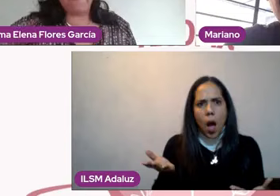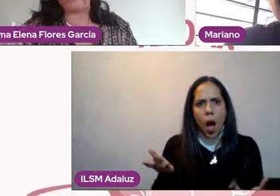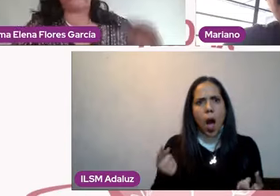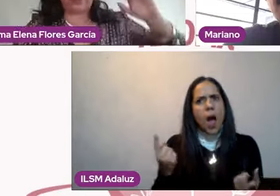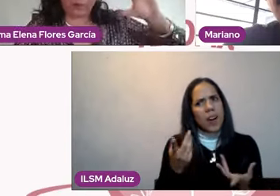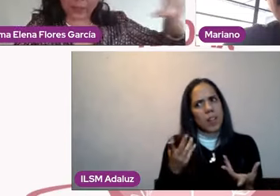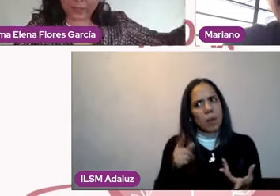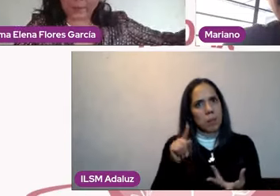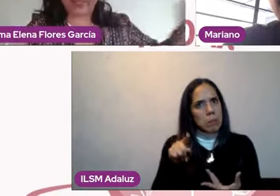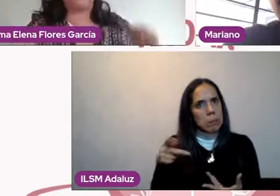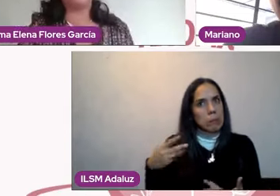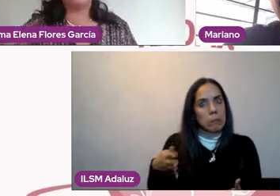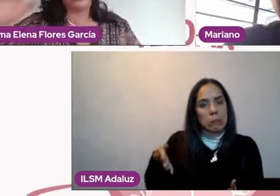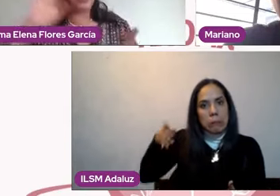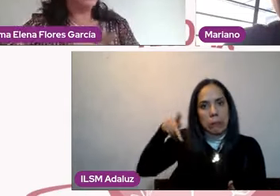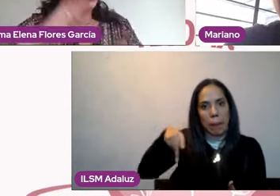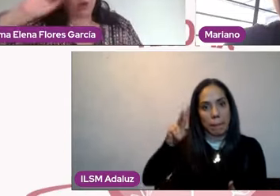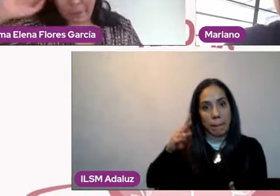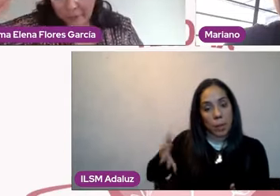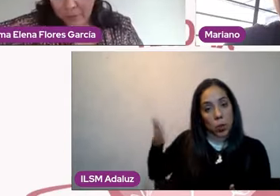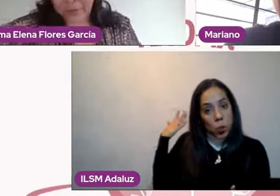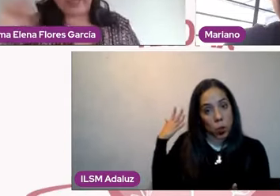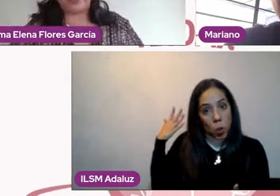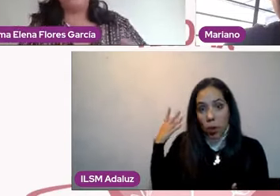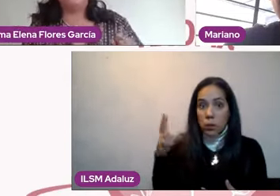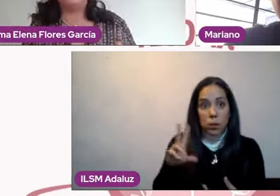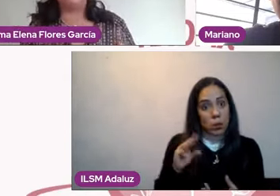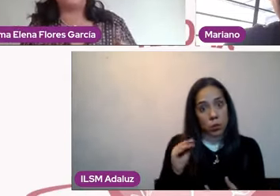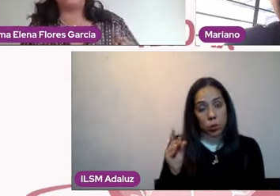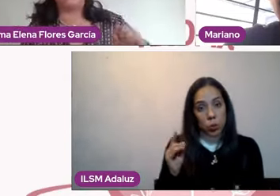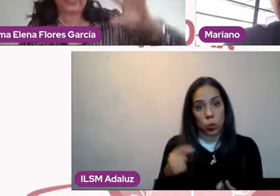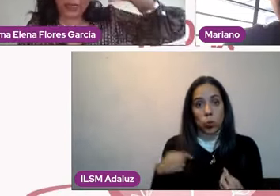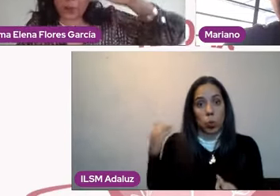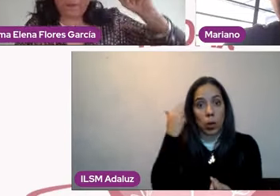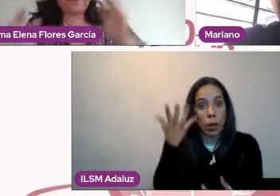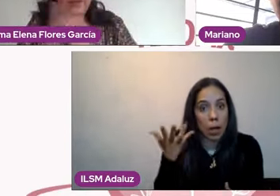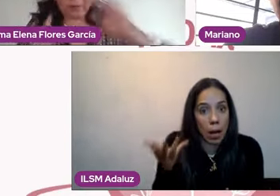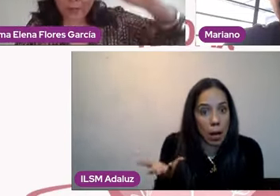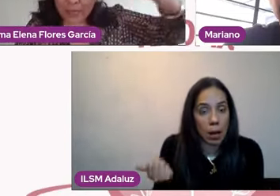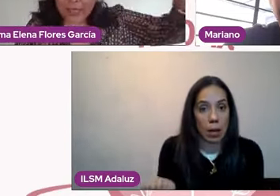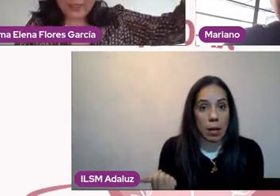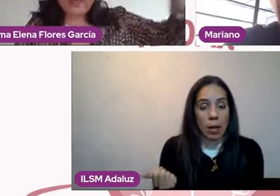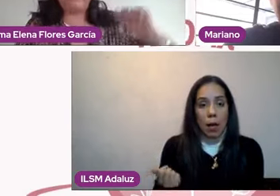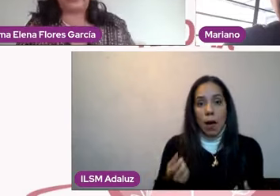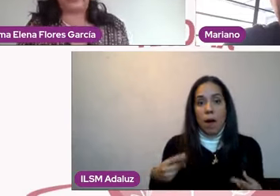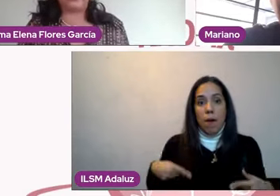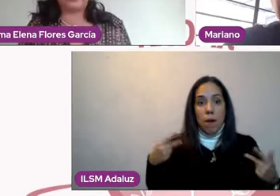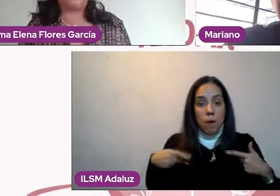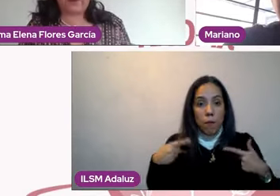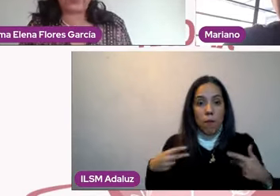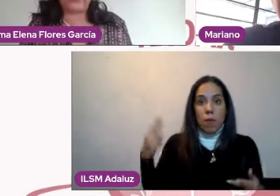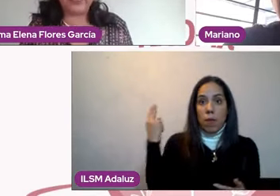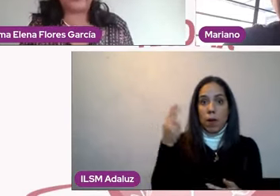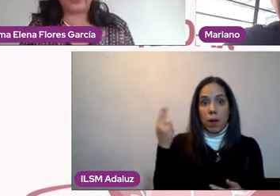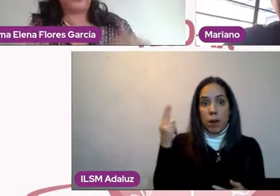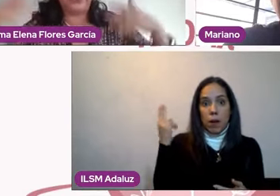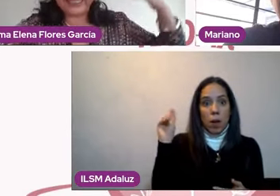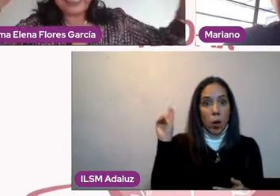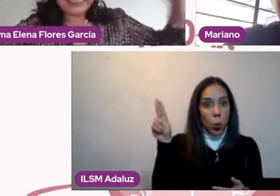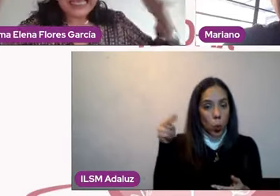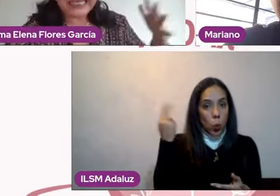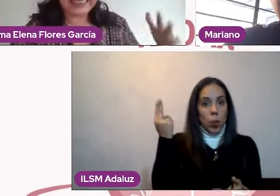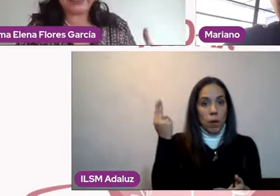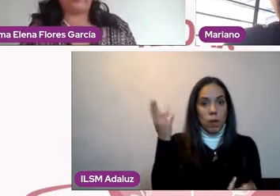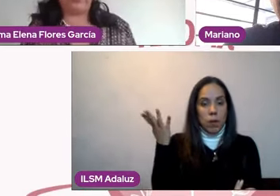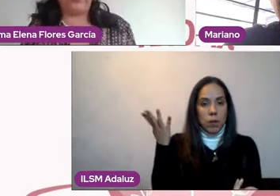en que yo decía, no, prefiero ahorita mi vida universitaria, no, prefiero mi vida de madre soltera, no, prefiero mi vida de profesionista, ¿no?